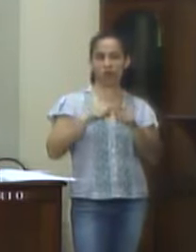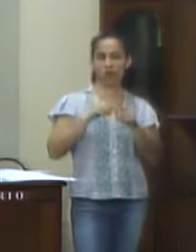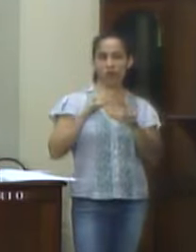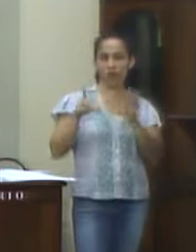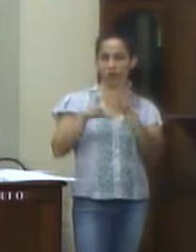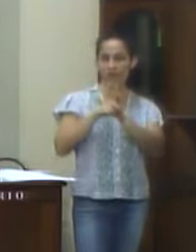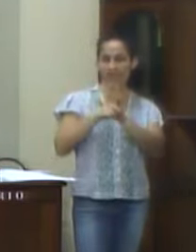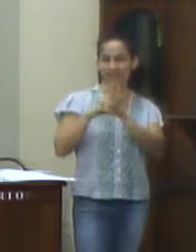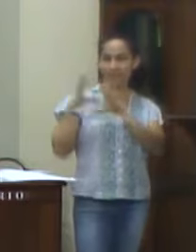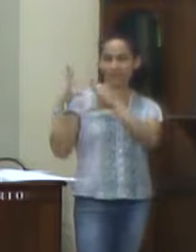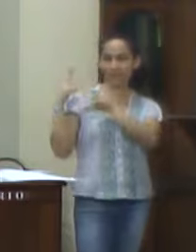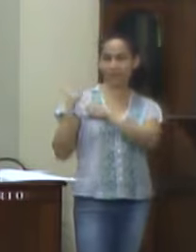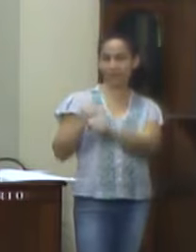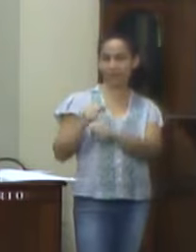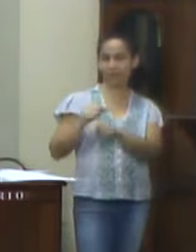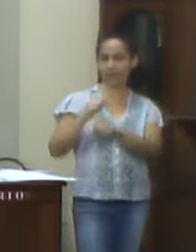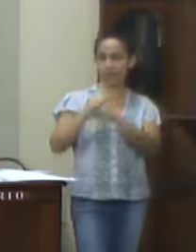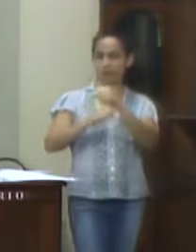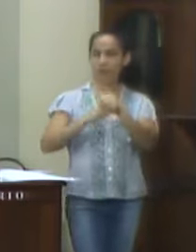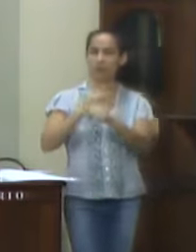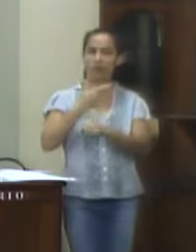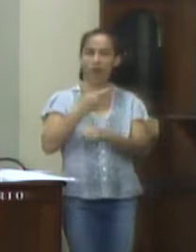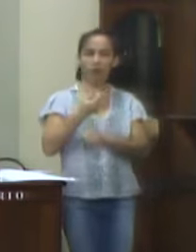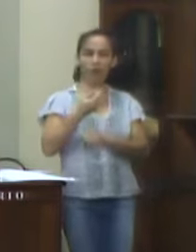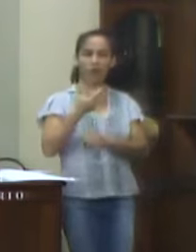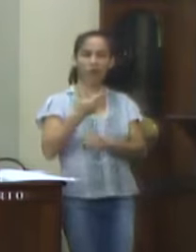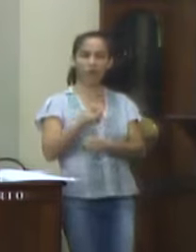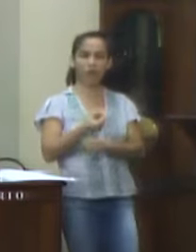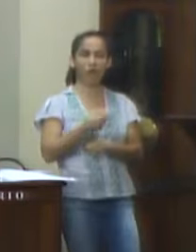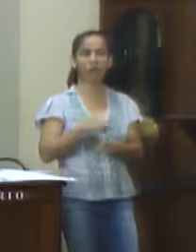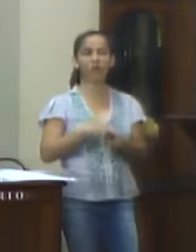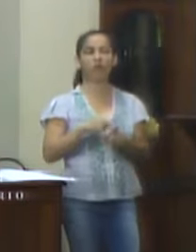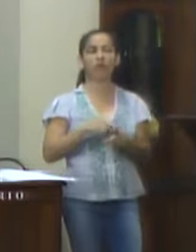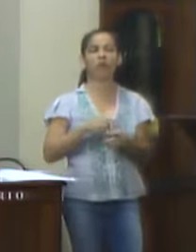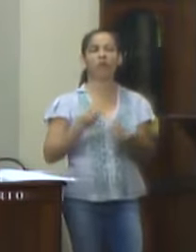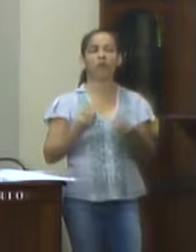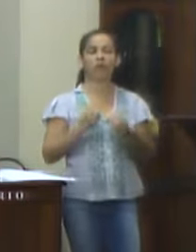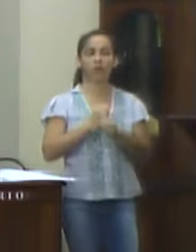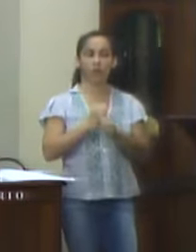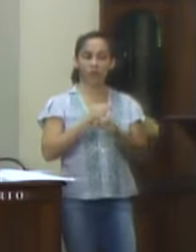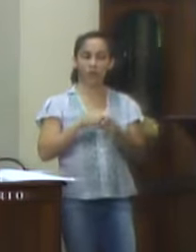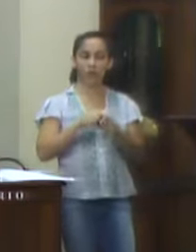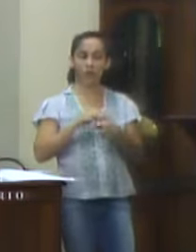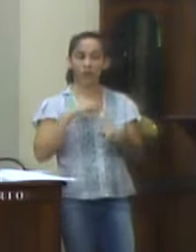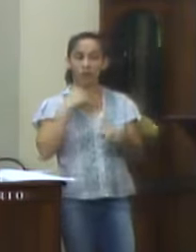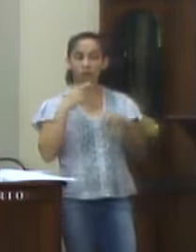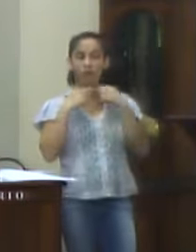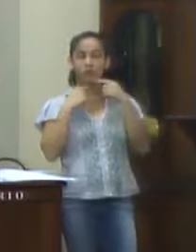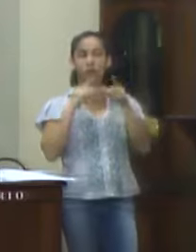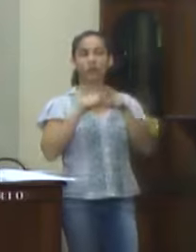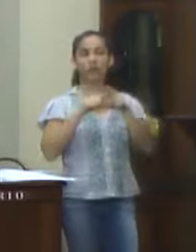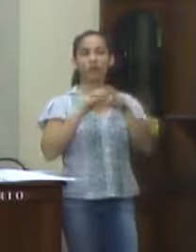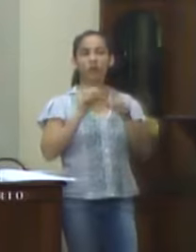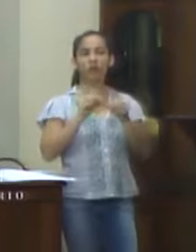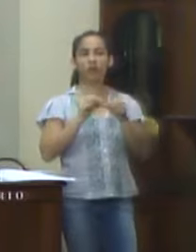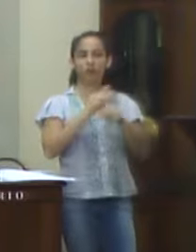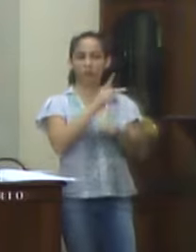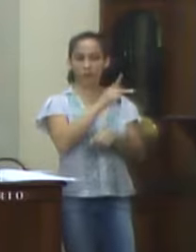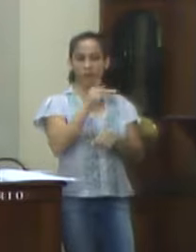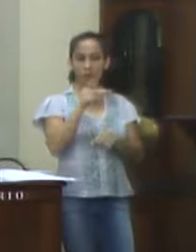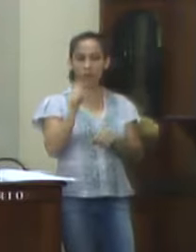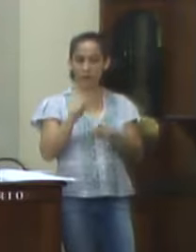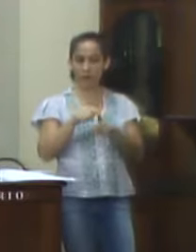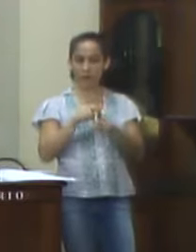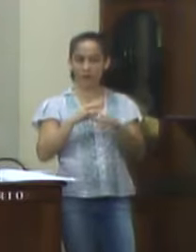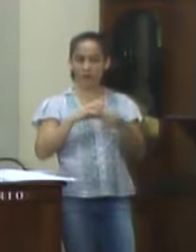orçamentárias e de diretriz do ano 2020, constem as devidas rúbricas orçamentárias das devidas emendas ao PPA, como